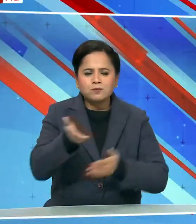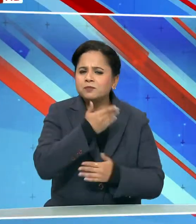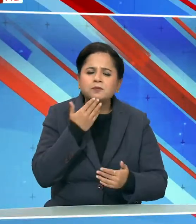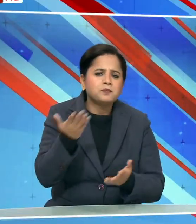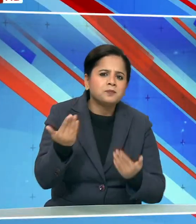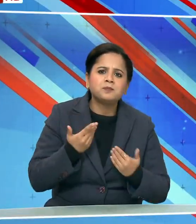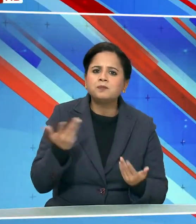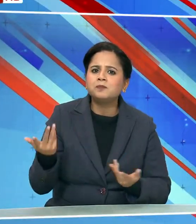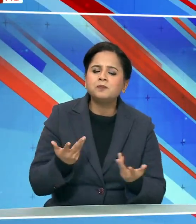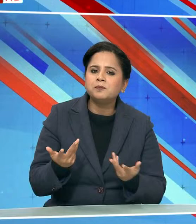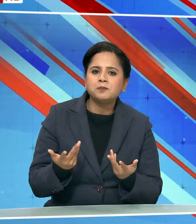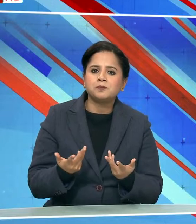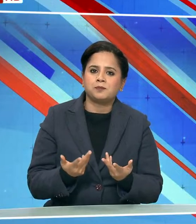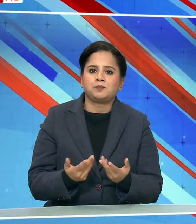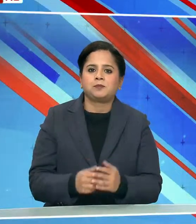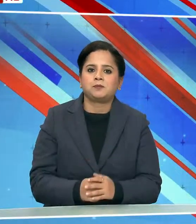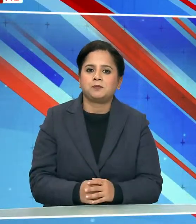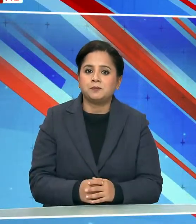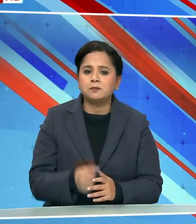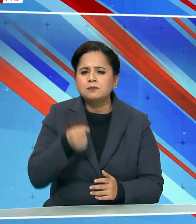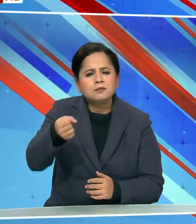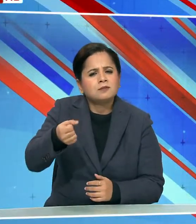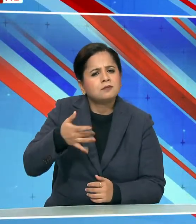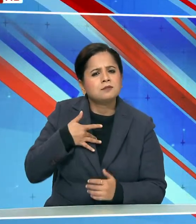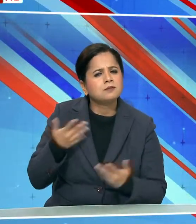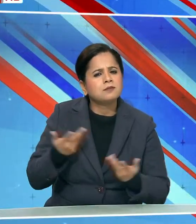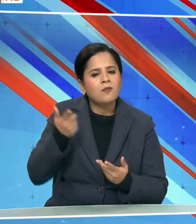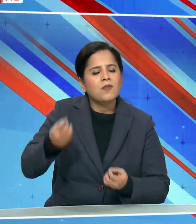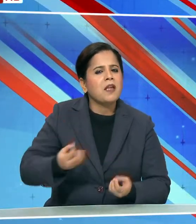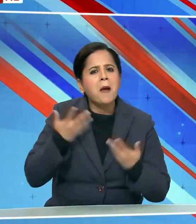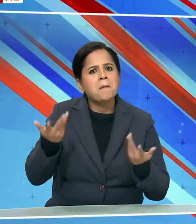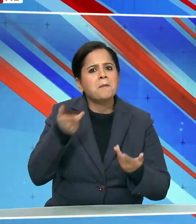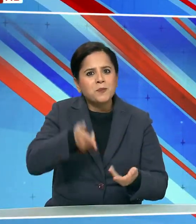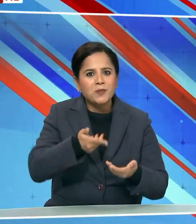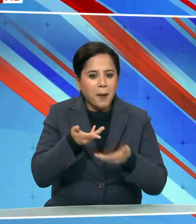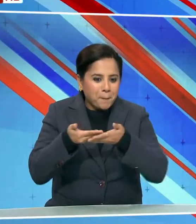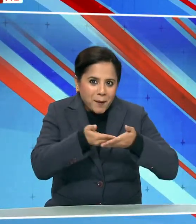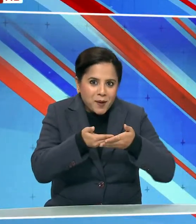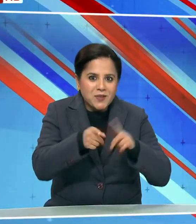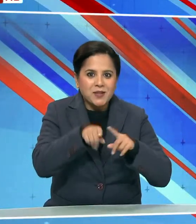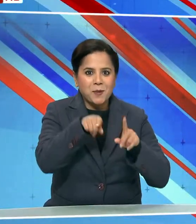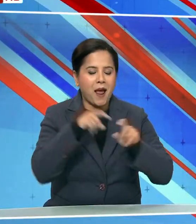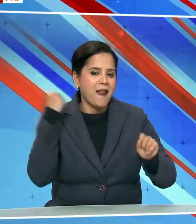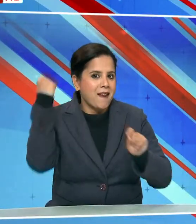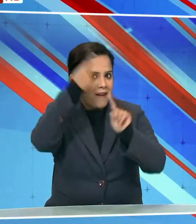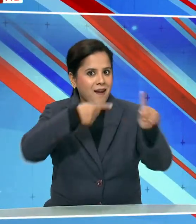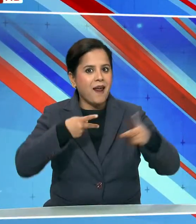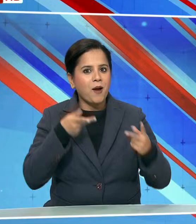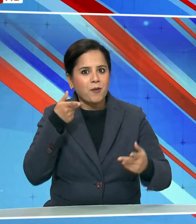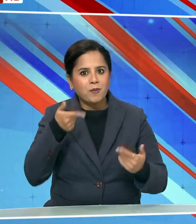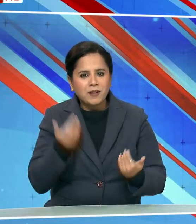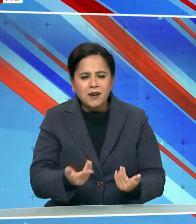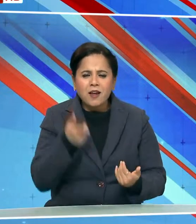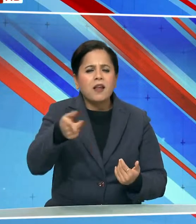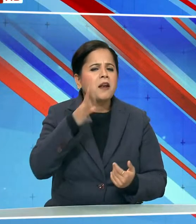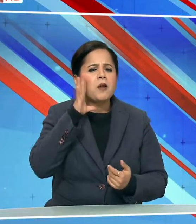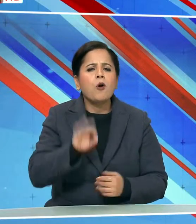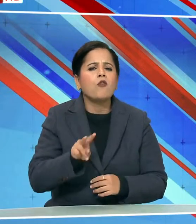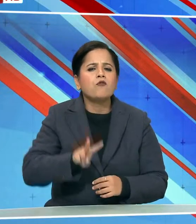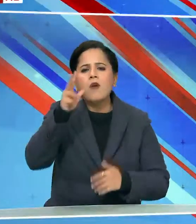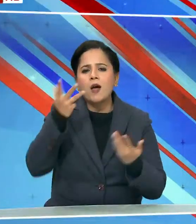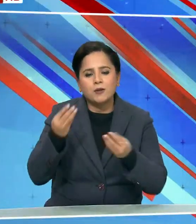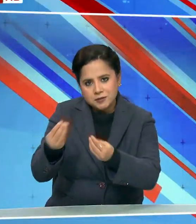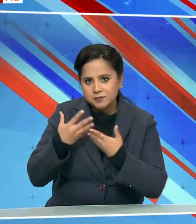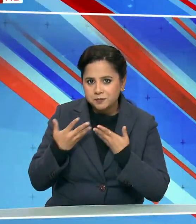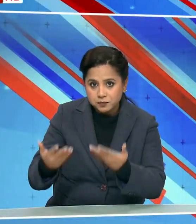दाईये सर्थ क्या वज़ा है इतने खुशे की बालरूप की जो उनकी प्रतिष्ठा अपना है उसका महत्व हम आपसे जानना